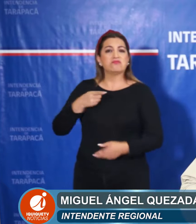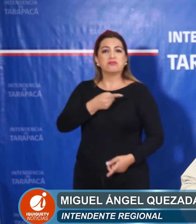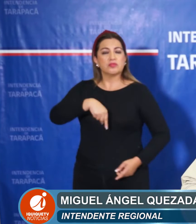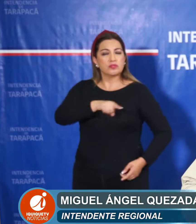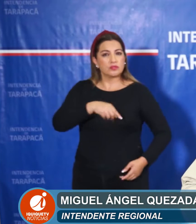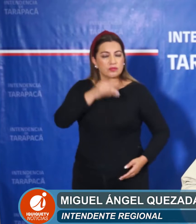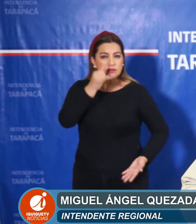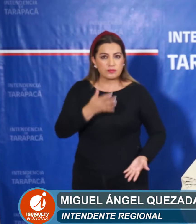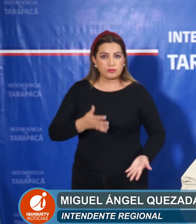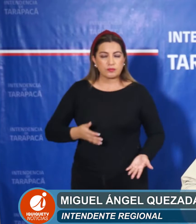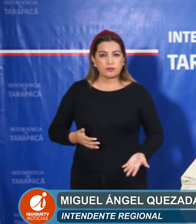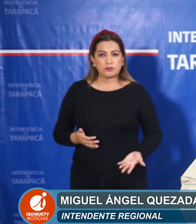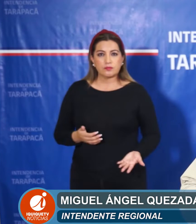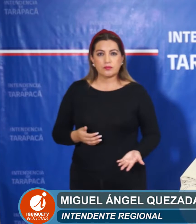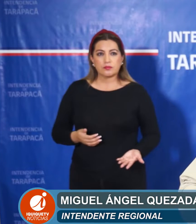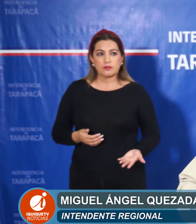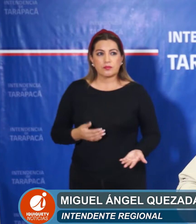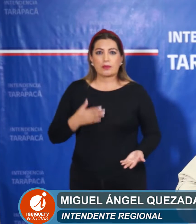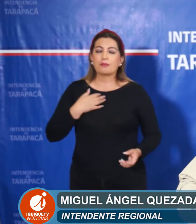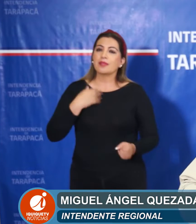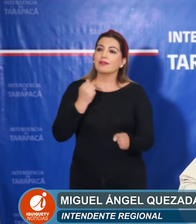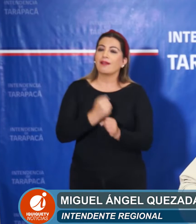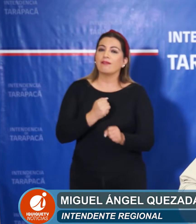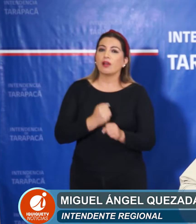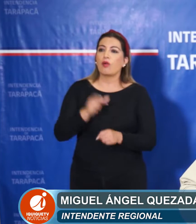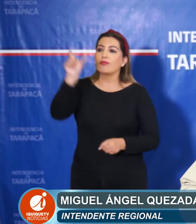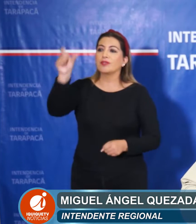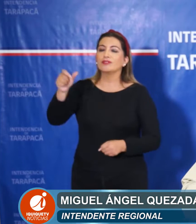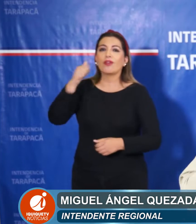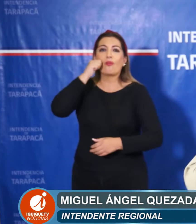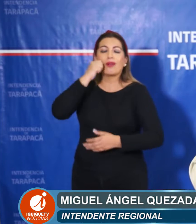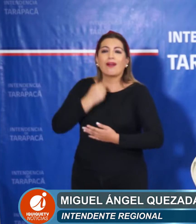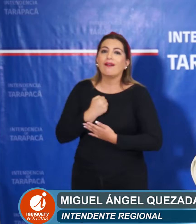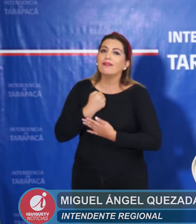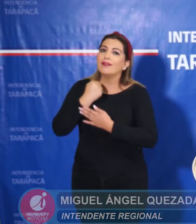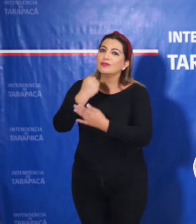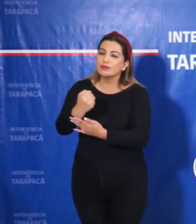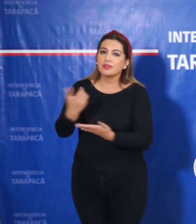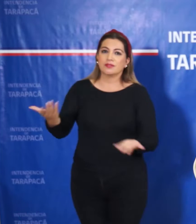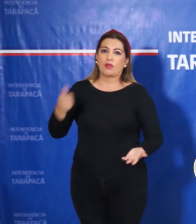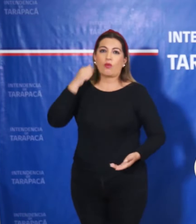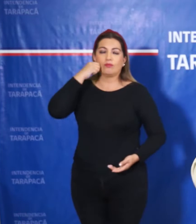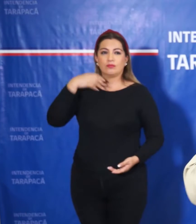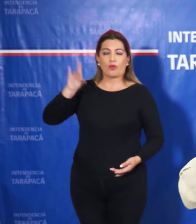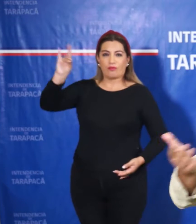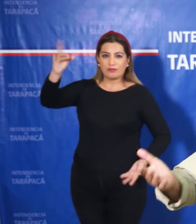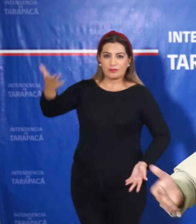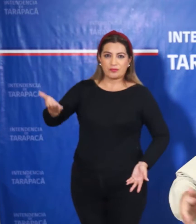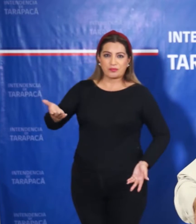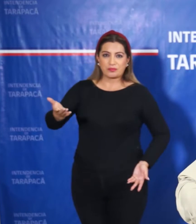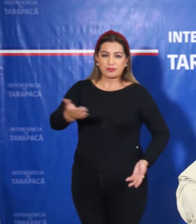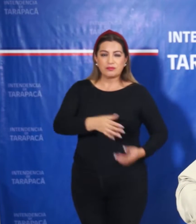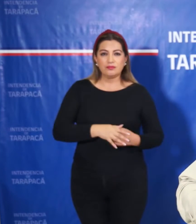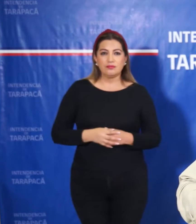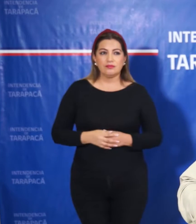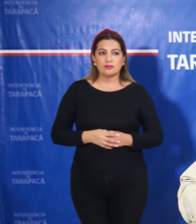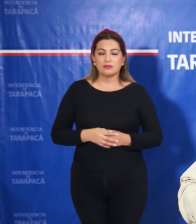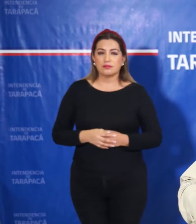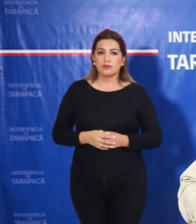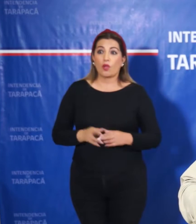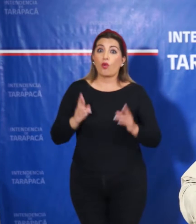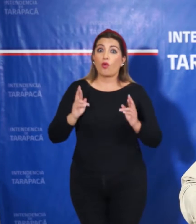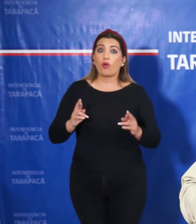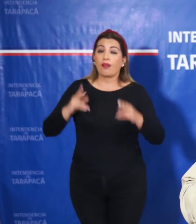movió una acción humanitaria por estos ciudadanos bolivianos. Esperemos que lleguen sin